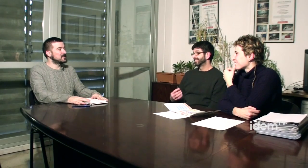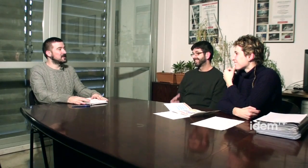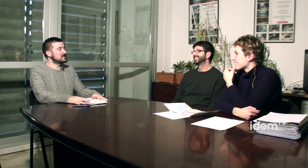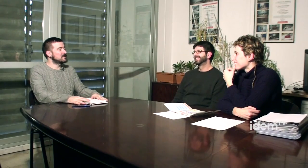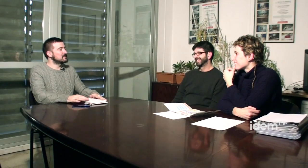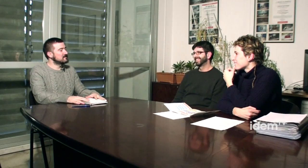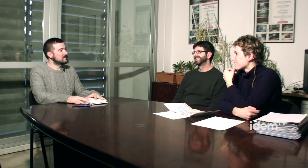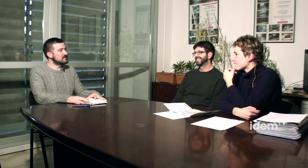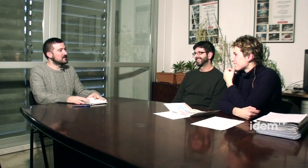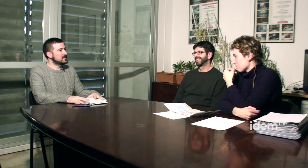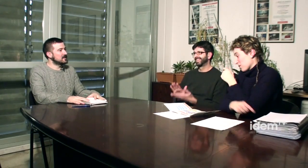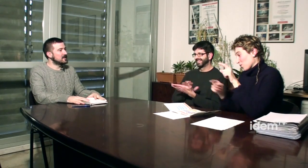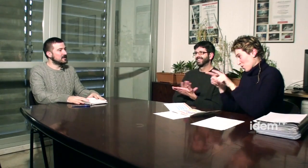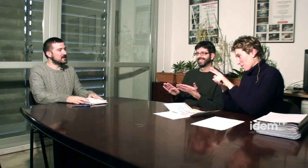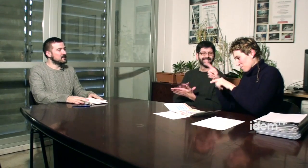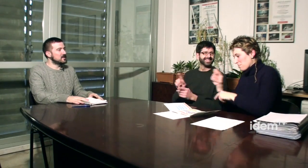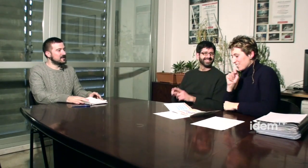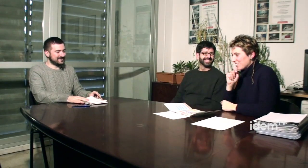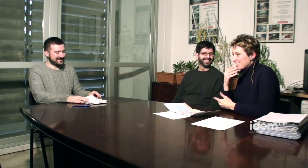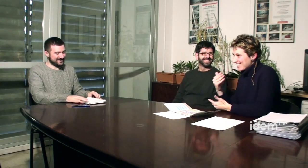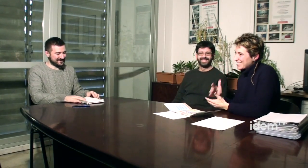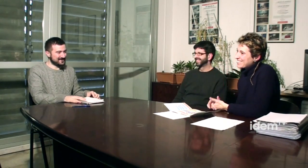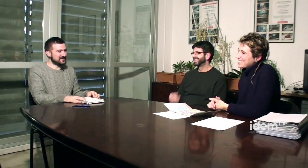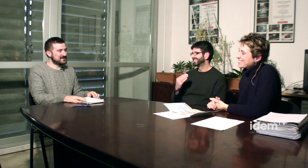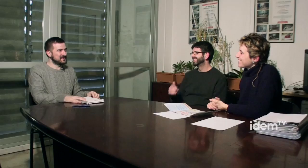vostre temps ja tindríem igualment per l'entrevista a